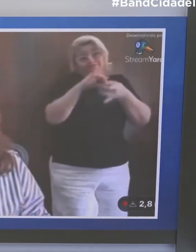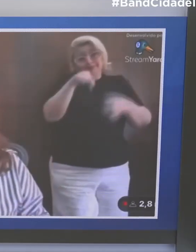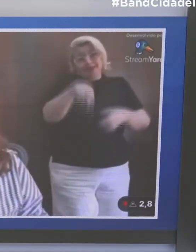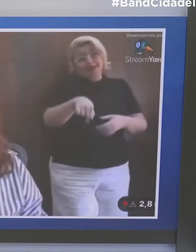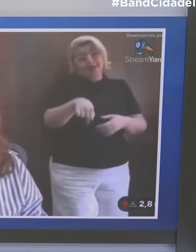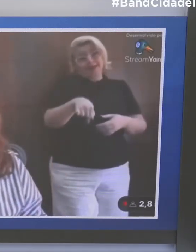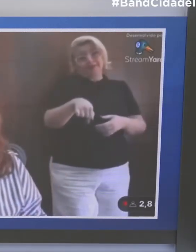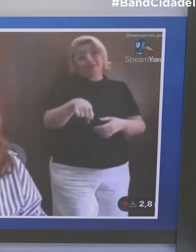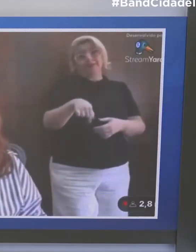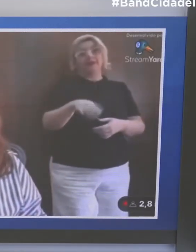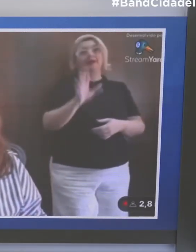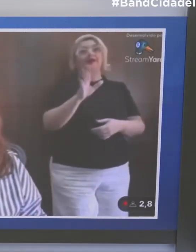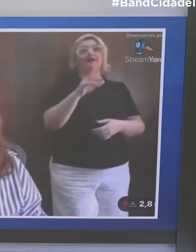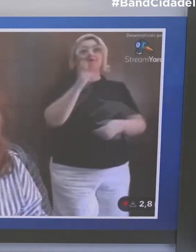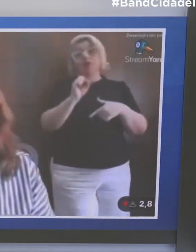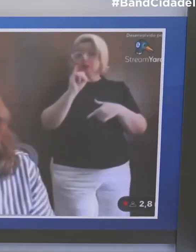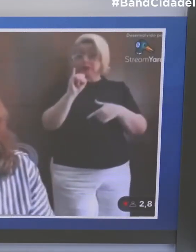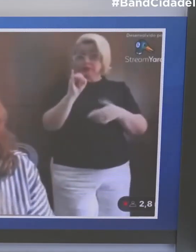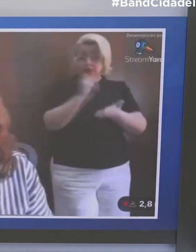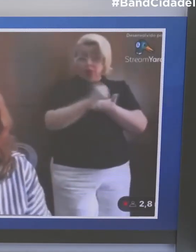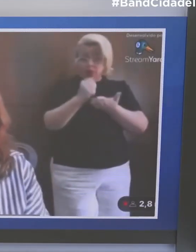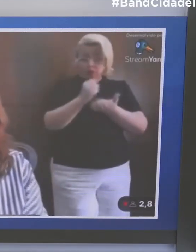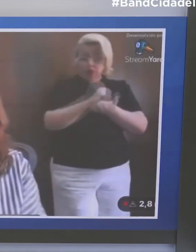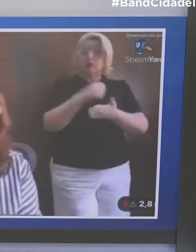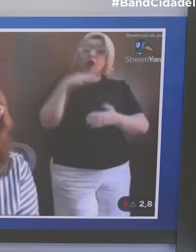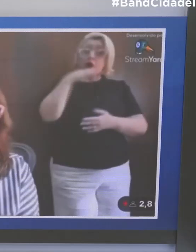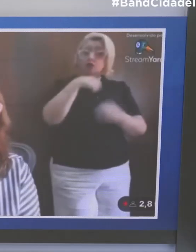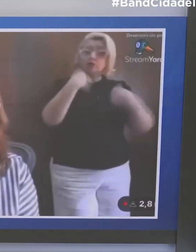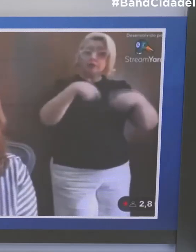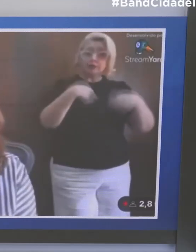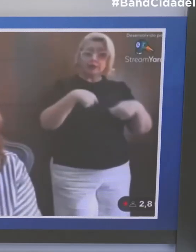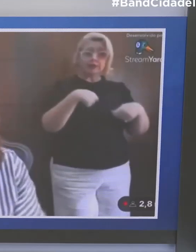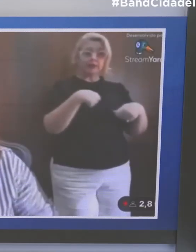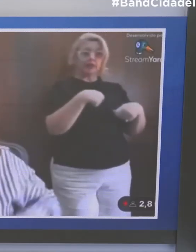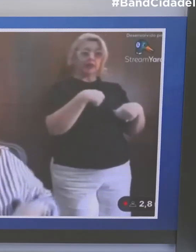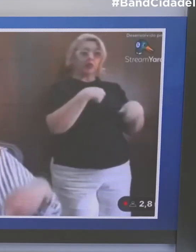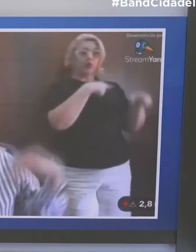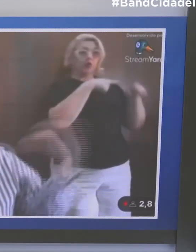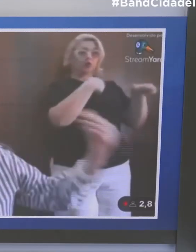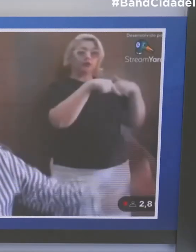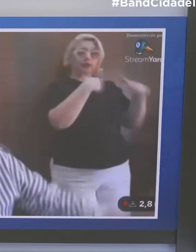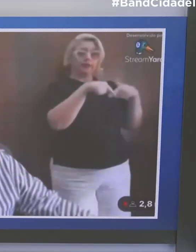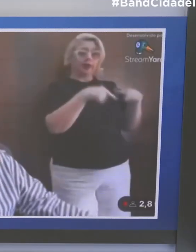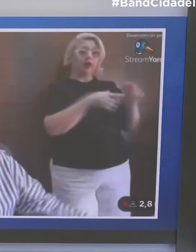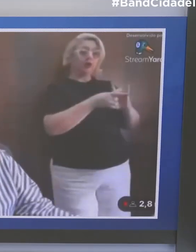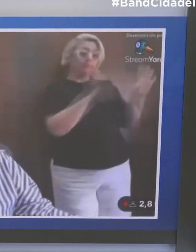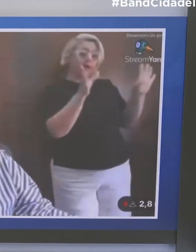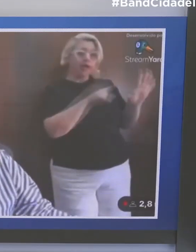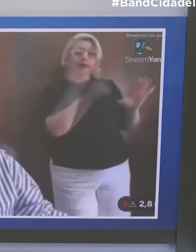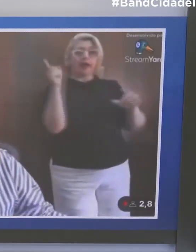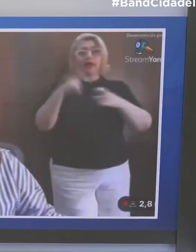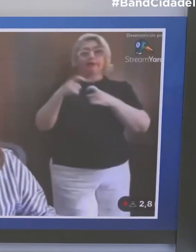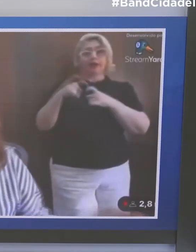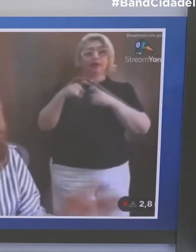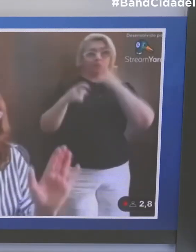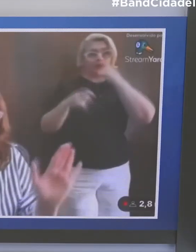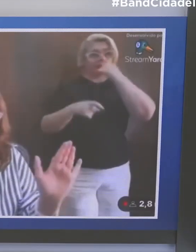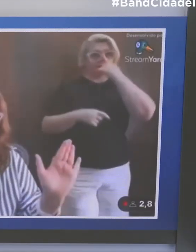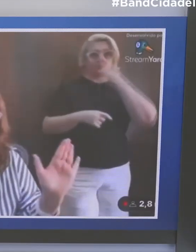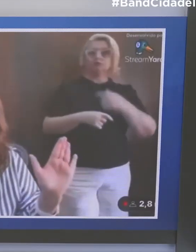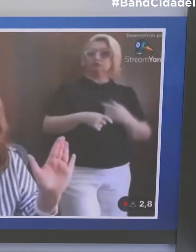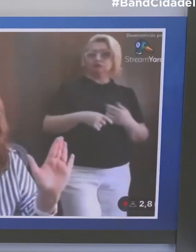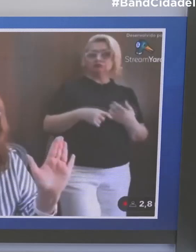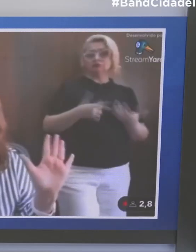acontecer agora, dois dias após a pergunta da professora sobre um assunto relacionado à